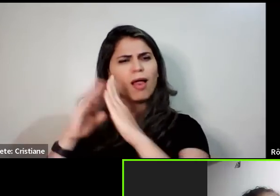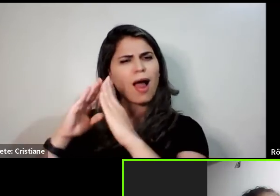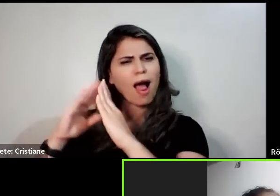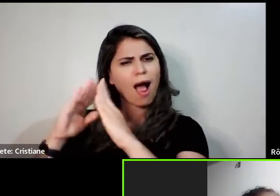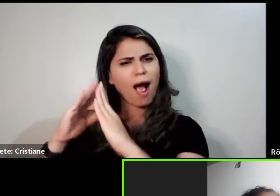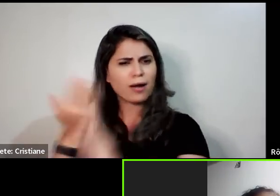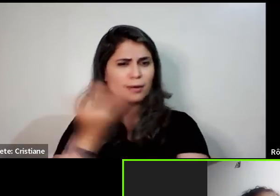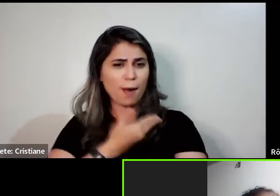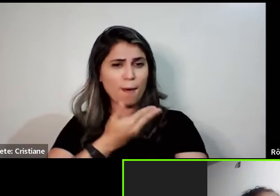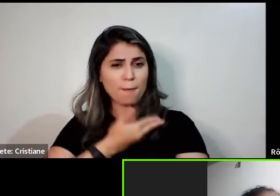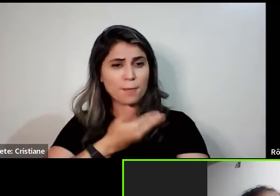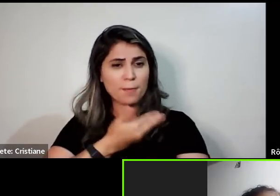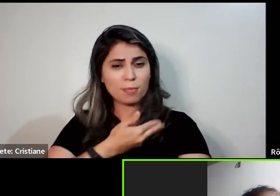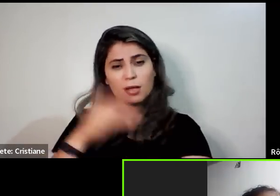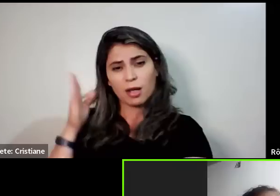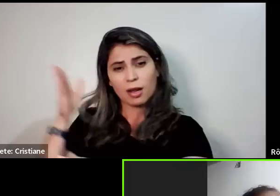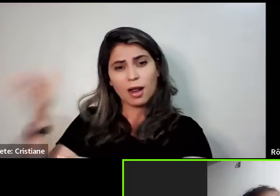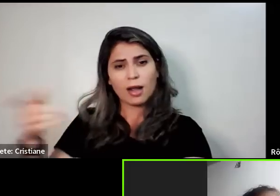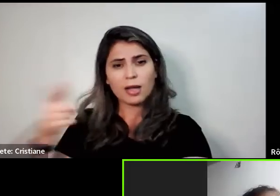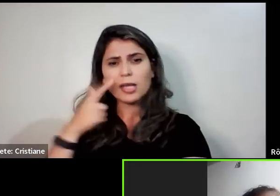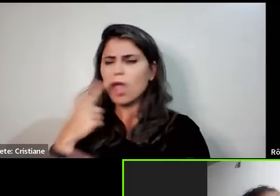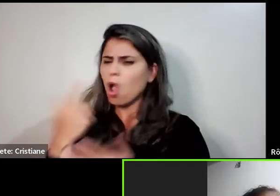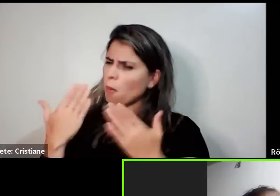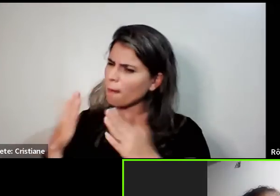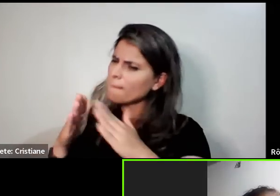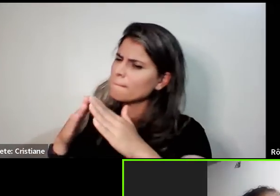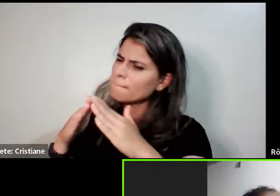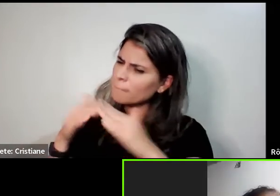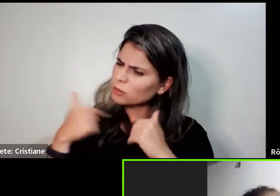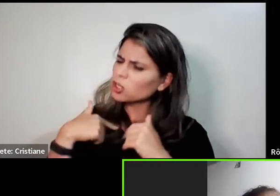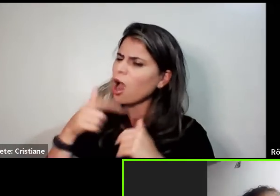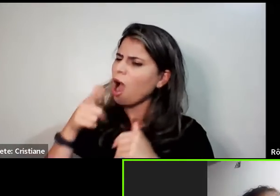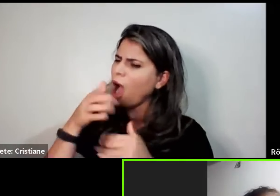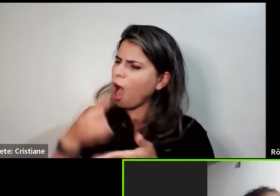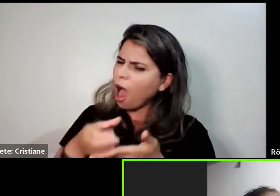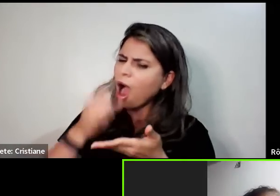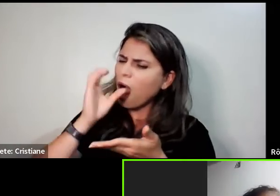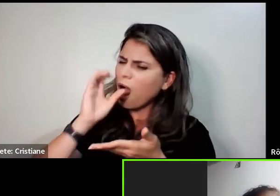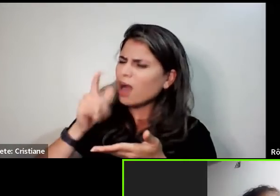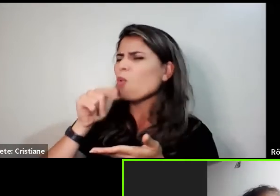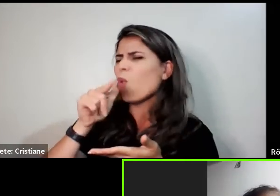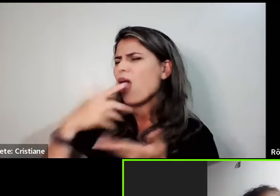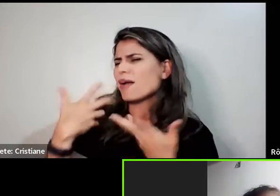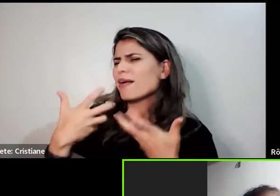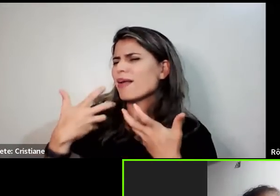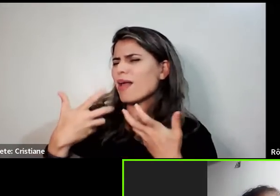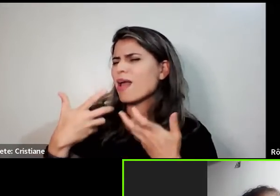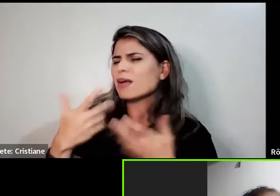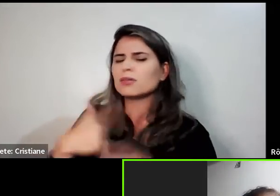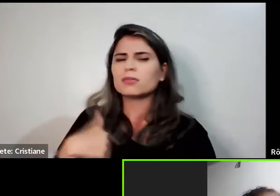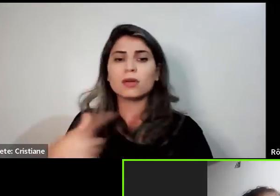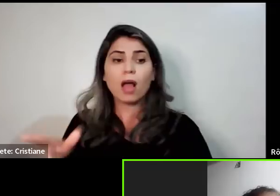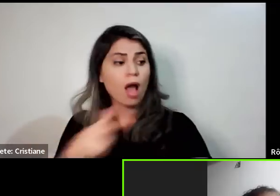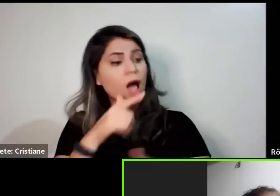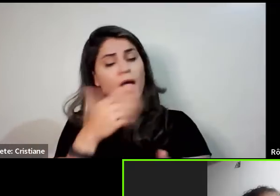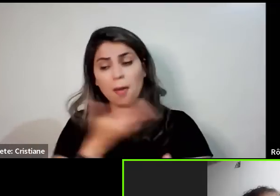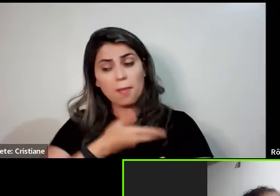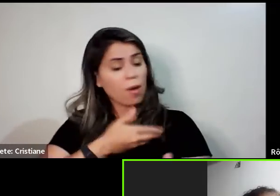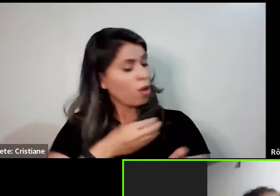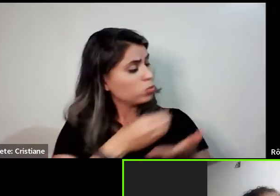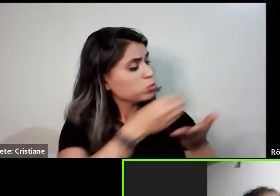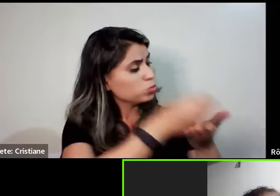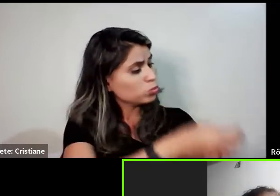e fui pedir um copo de água a ela. Então, ela me mostrou o benefício dessa água.